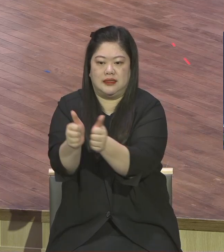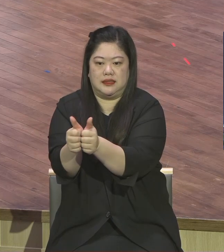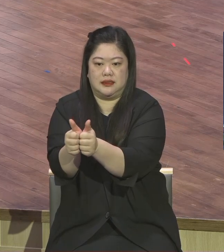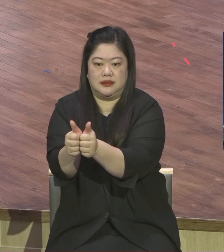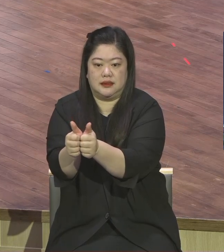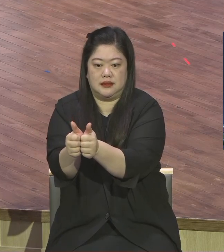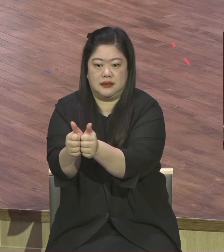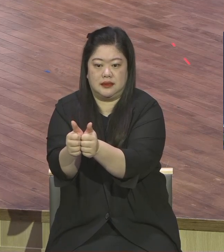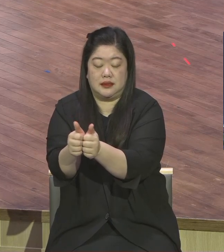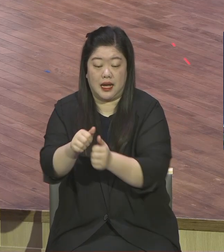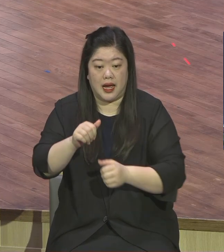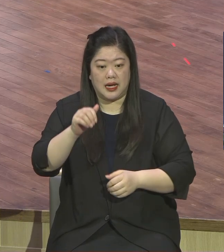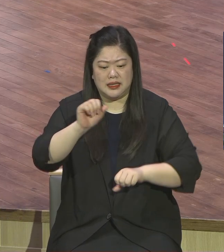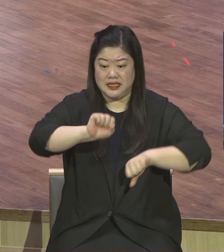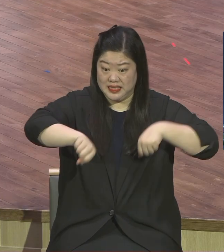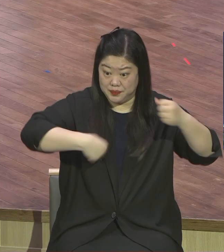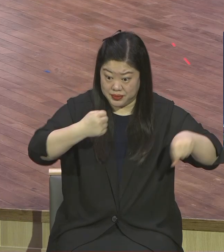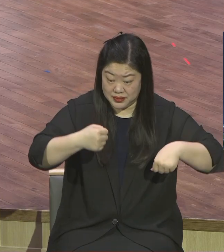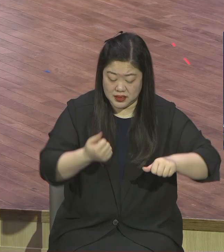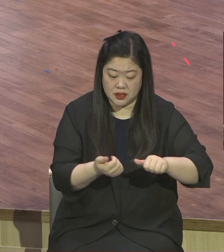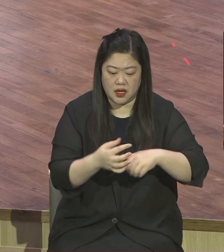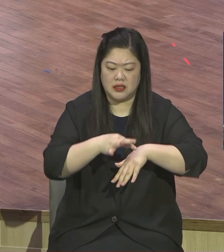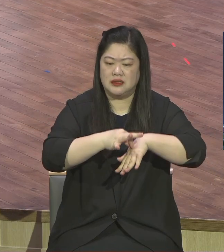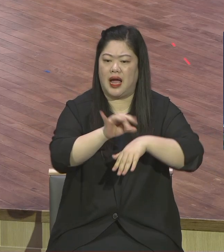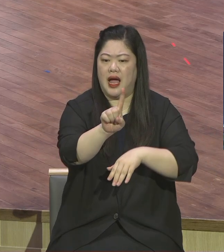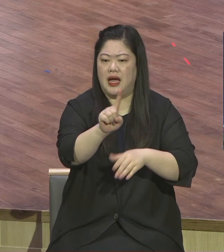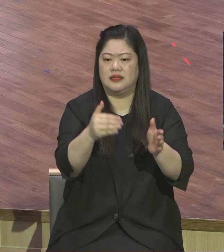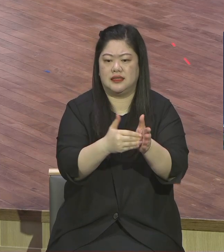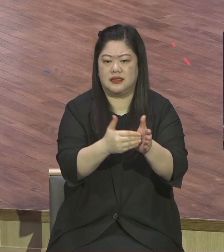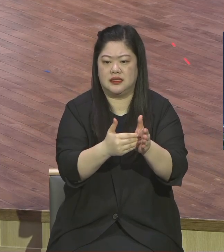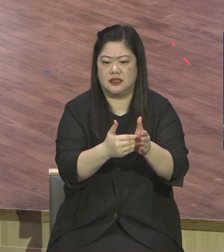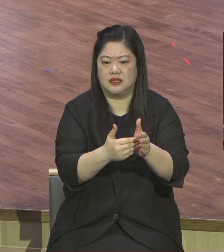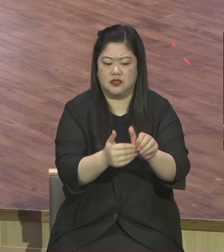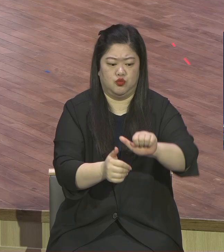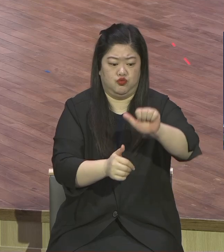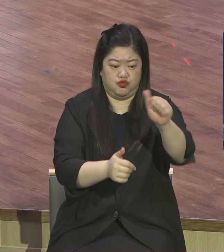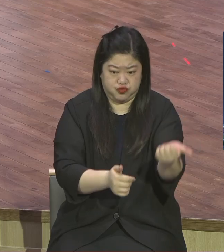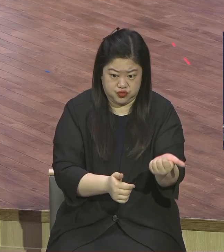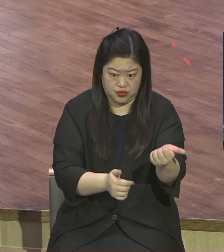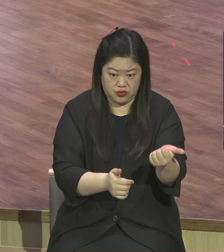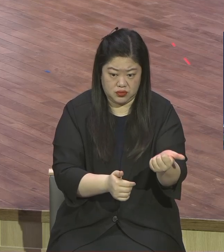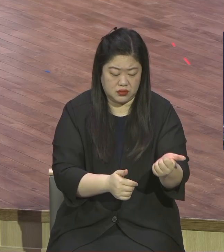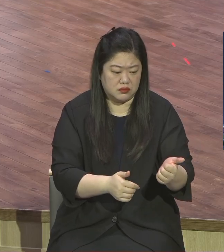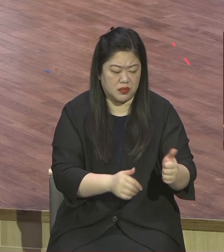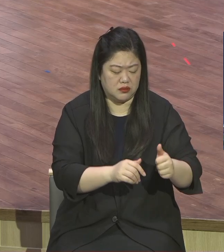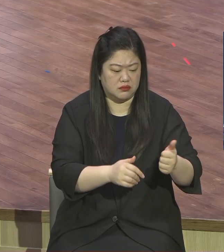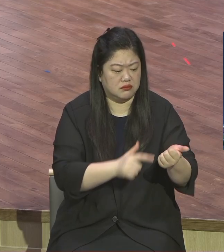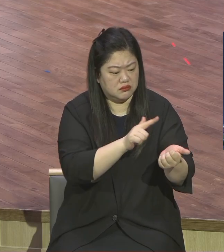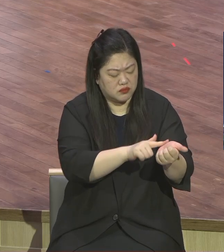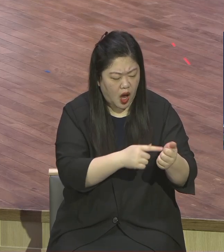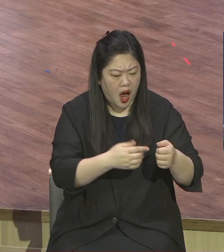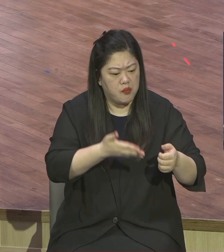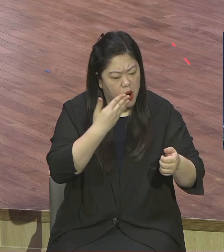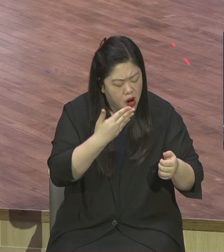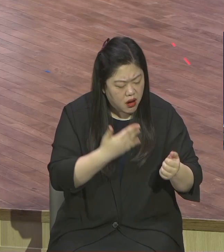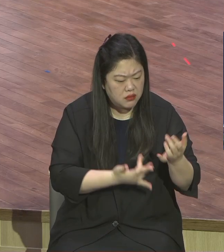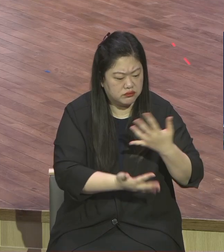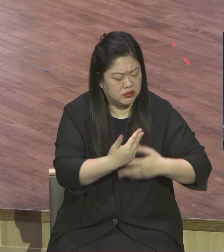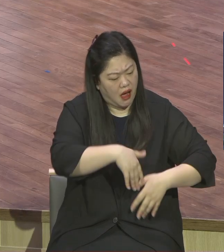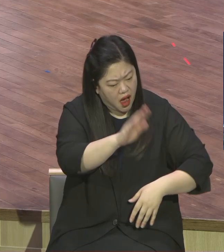때문에 짐승은 죽으면 끝이에요. 끝입니다. 그런데 억울하게도 사람은